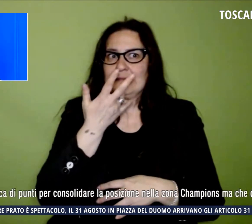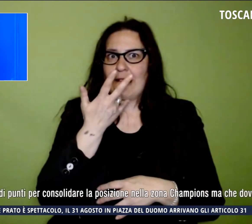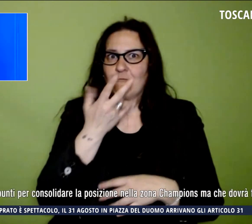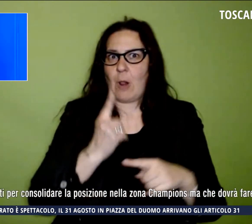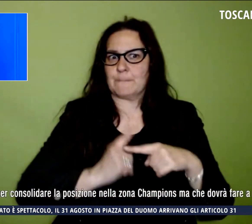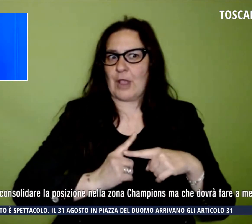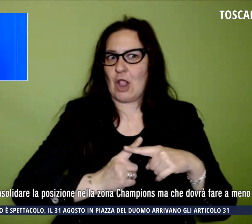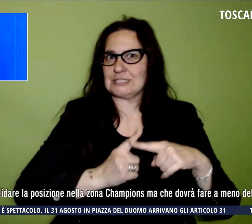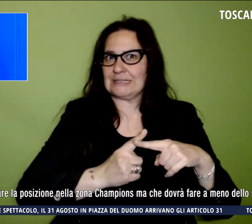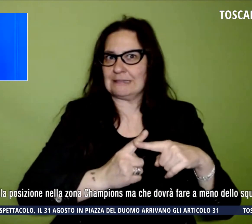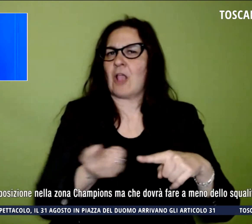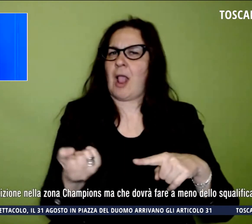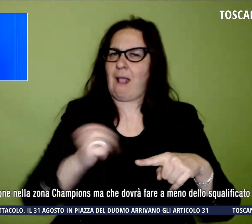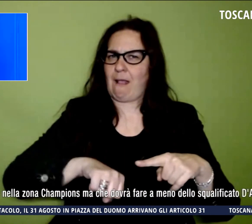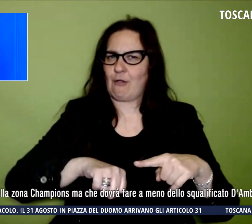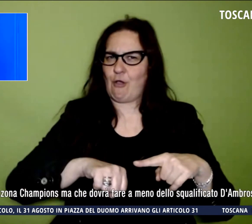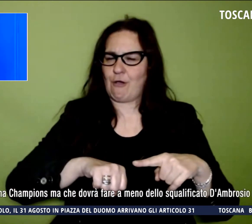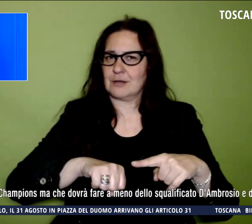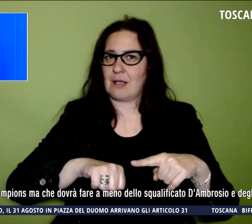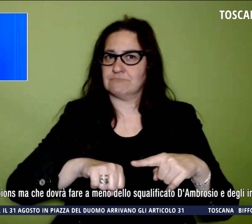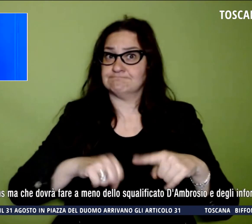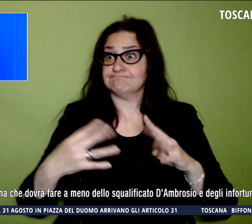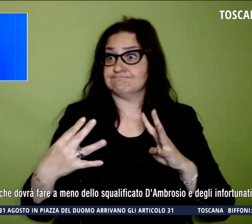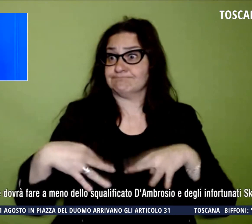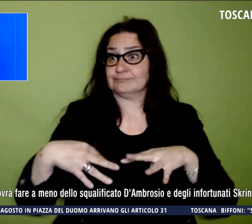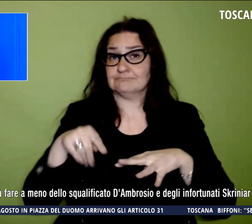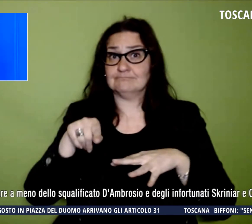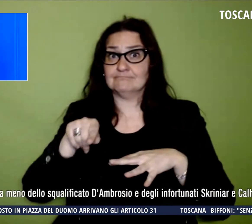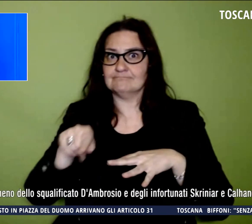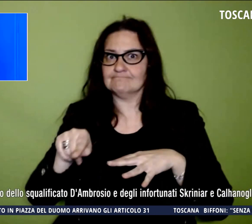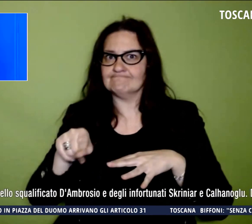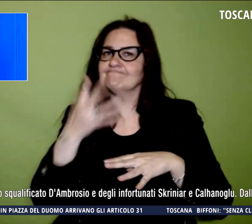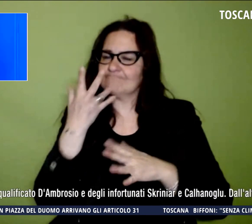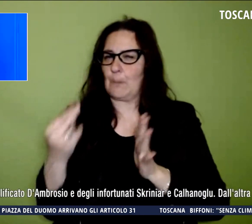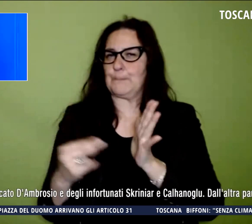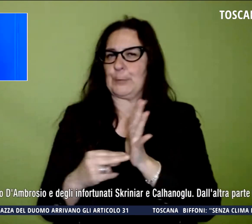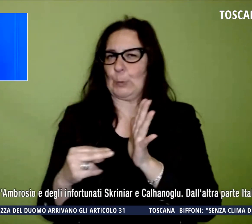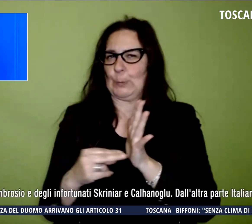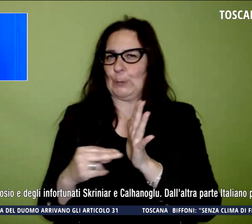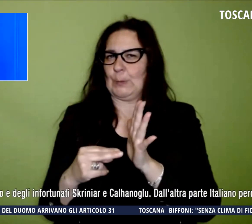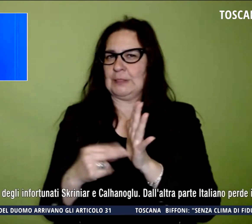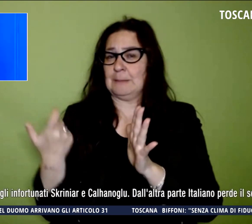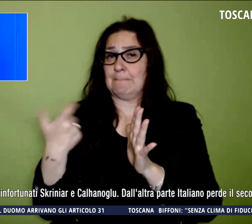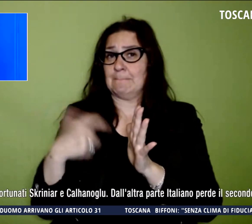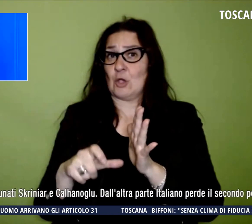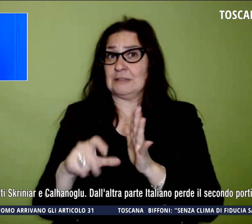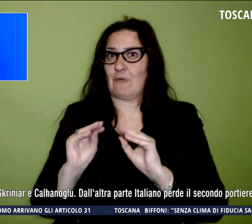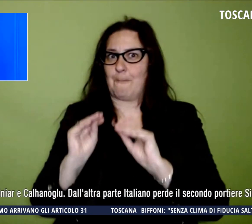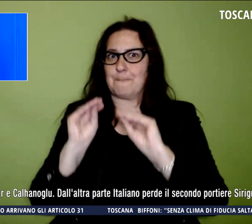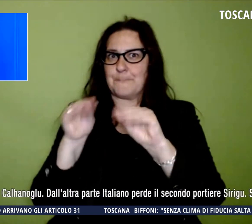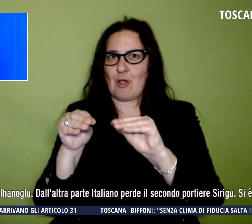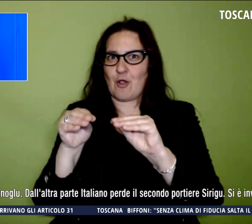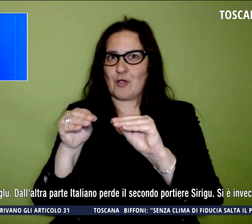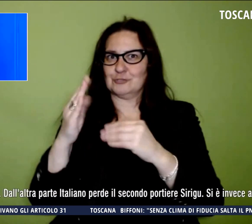Di fronte troveranno una squadra in cerca di punti per consolidare la posizione nella zona Champions,